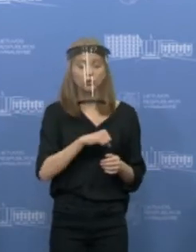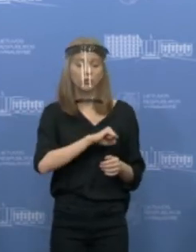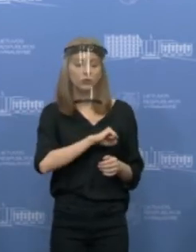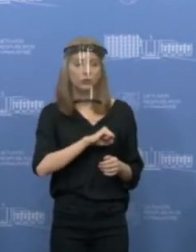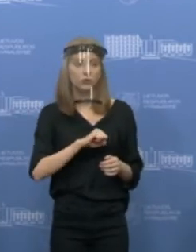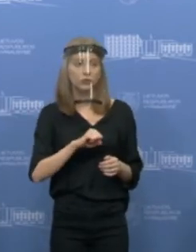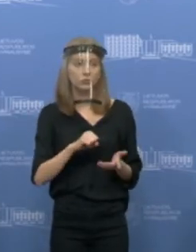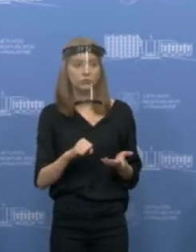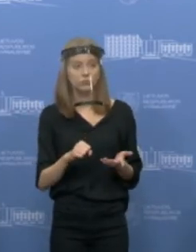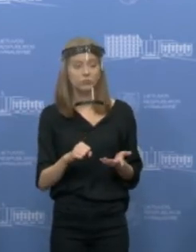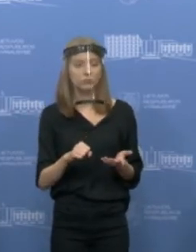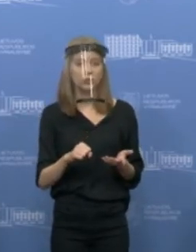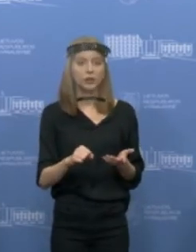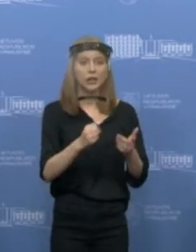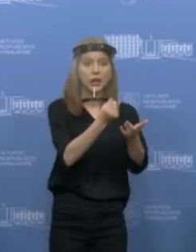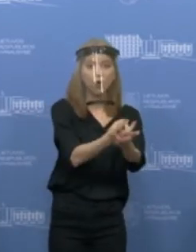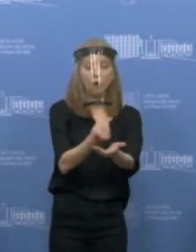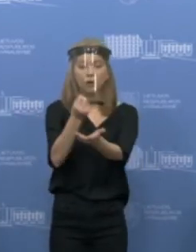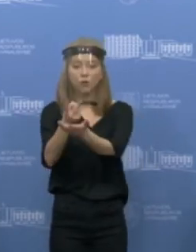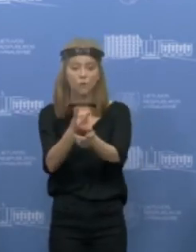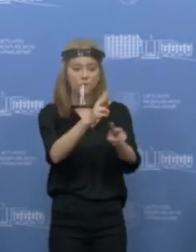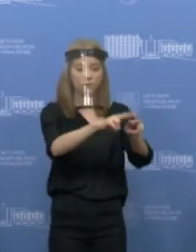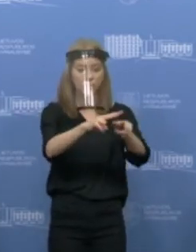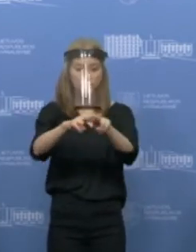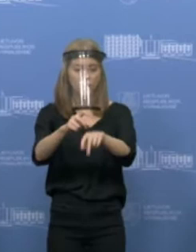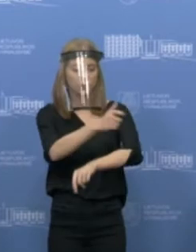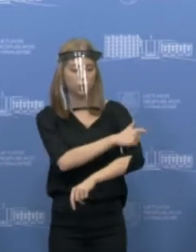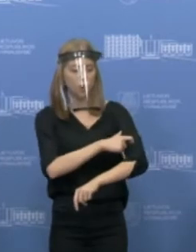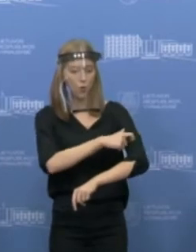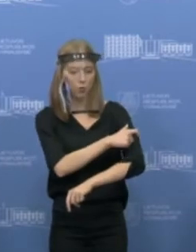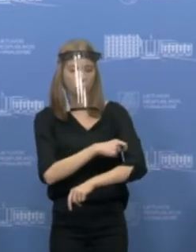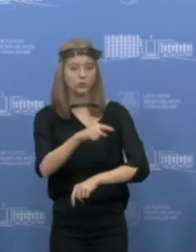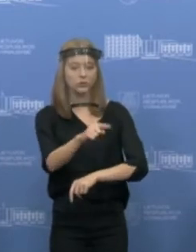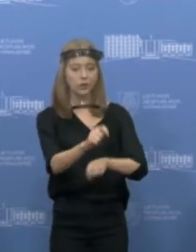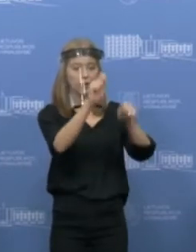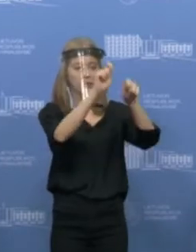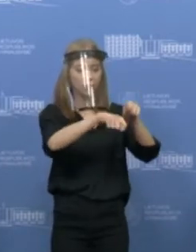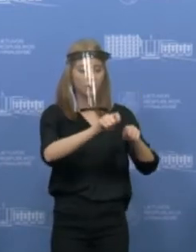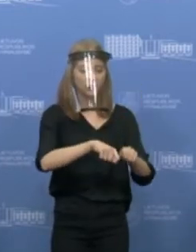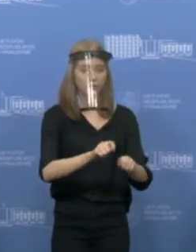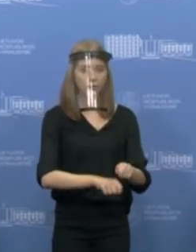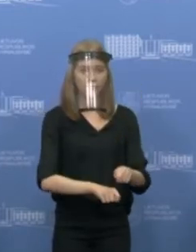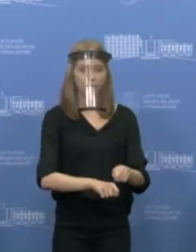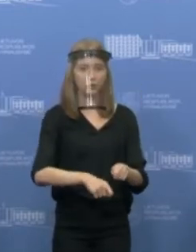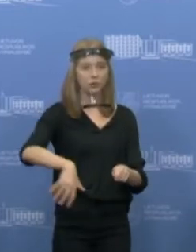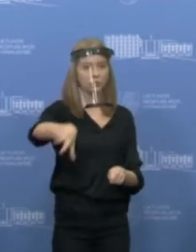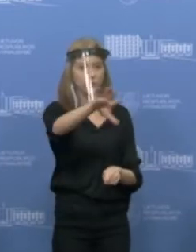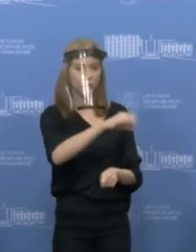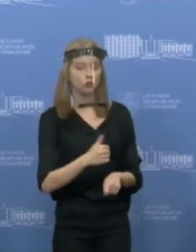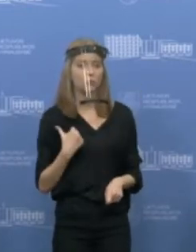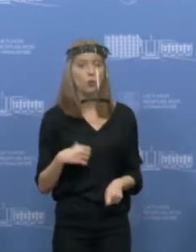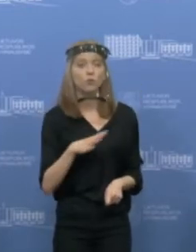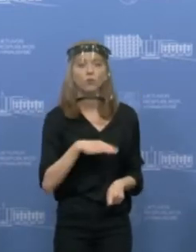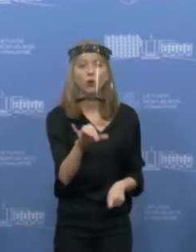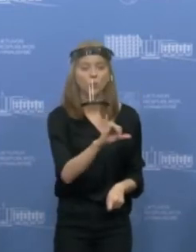atsiprašau, kiek, kuriuose lygonėse slaugos jau yra atlikti tie masiniai tyrimai ir kokie yra rezultatai. Ir